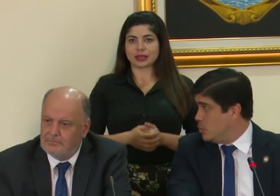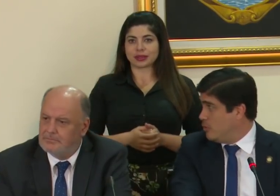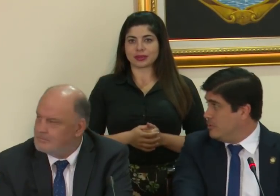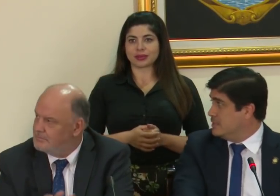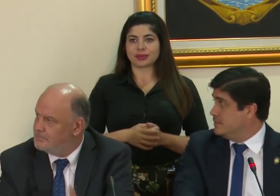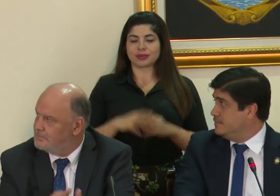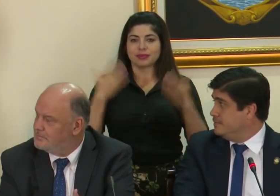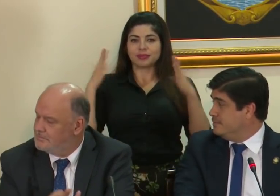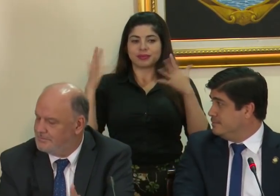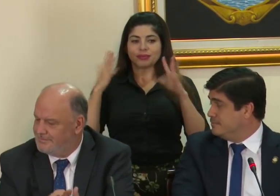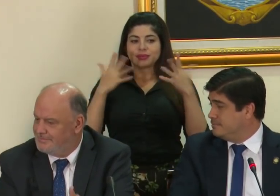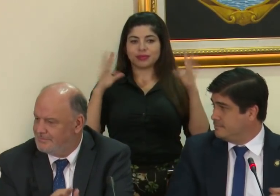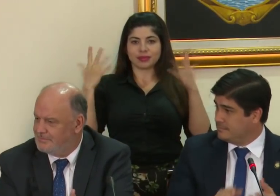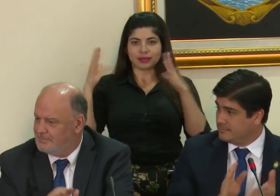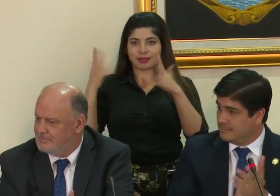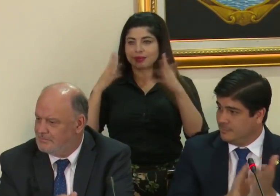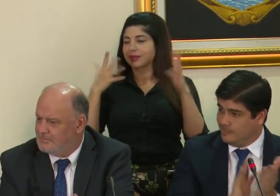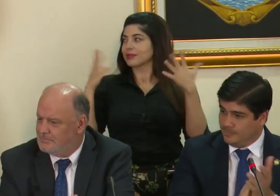Juan Luis.